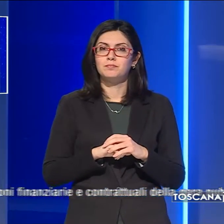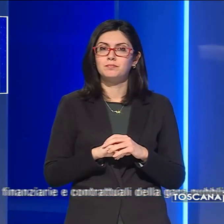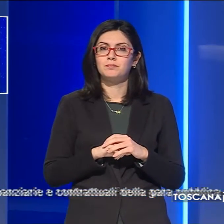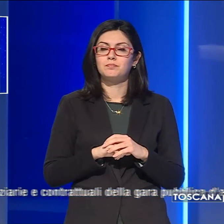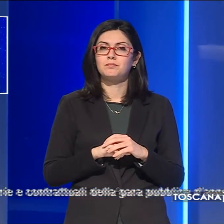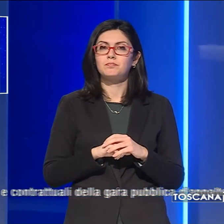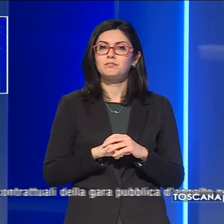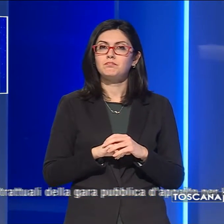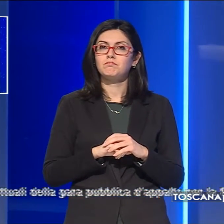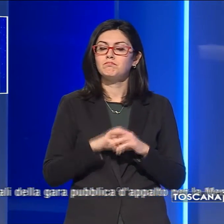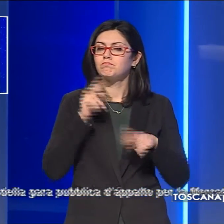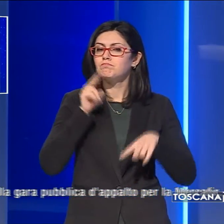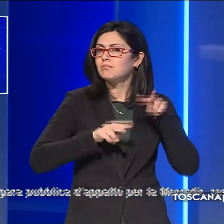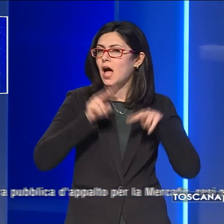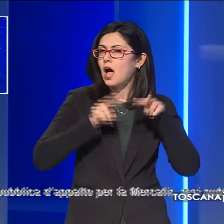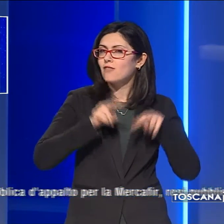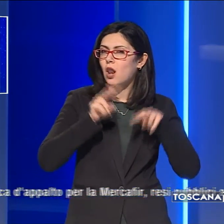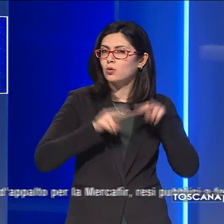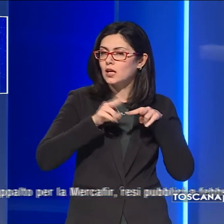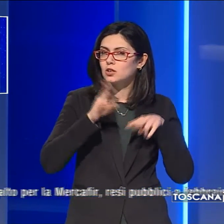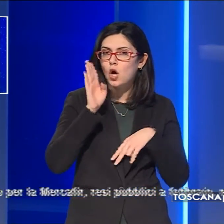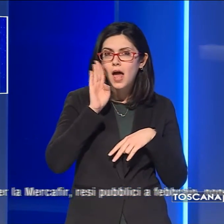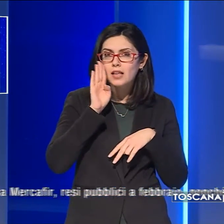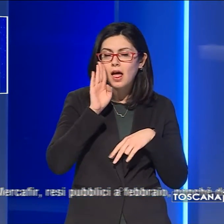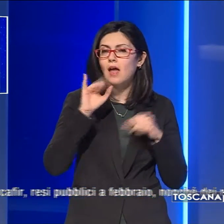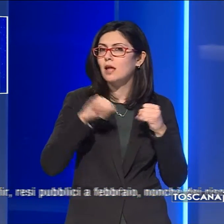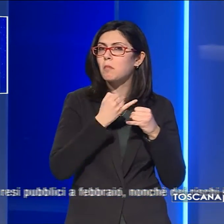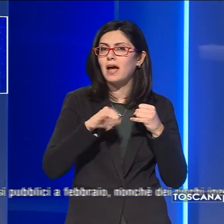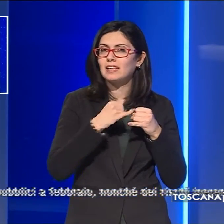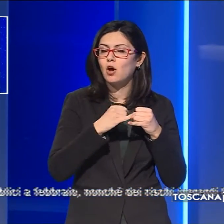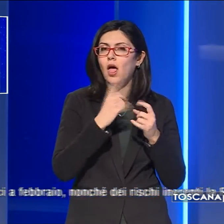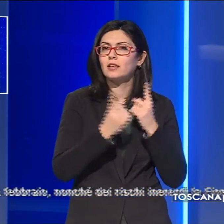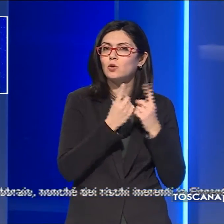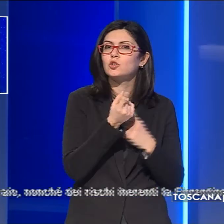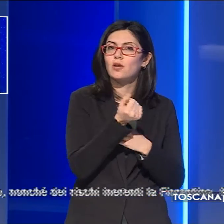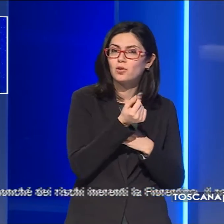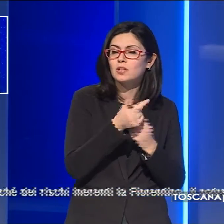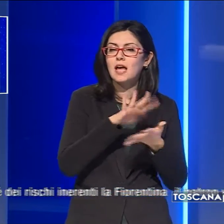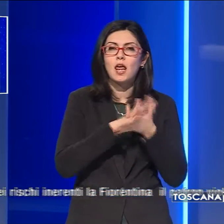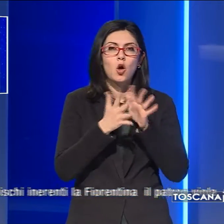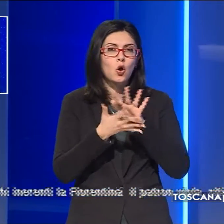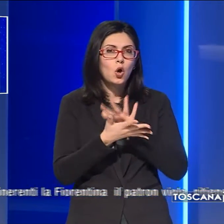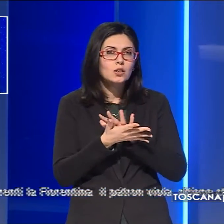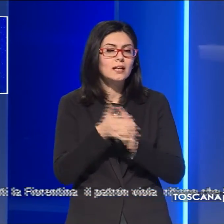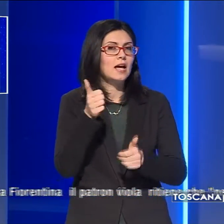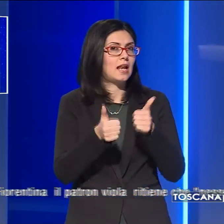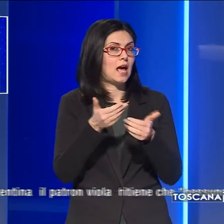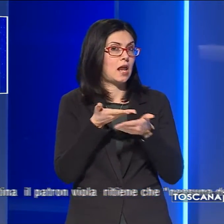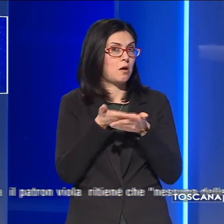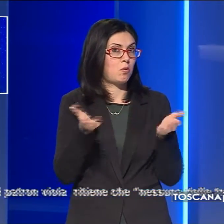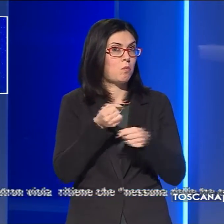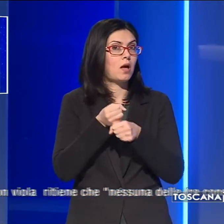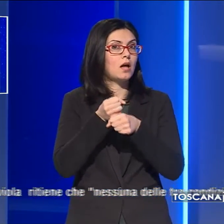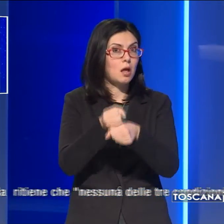Dopo un'attenta valutazione delle particolari condizioni finanziarie e contrattuali della gara pubblica d